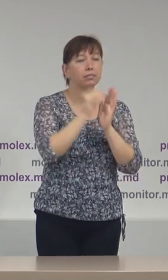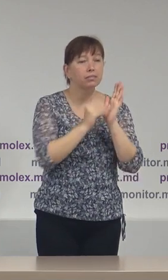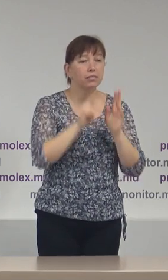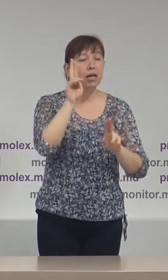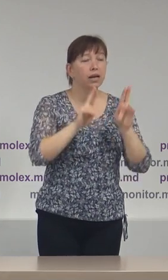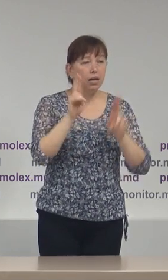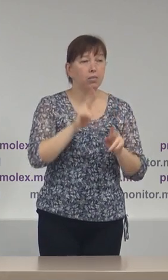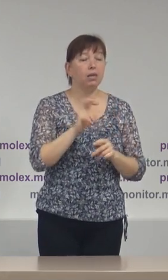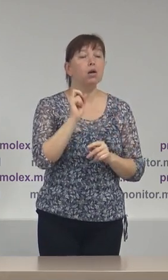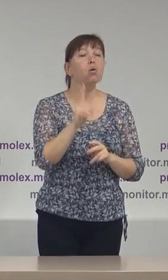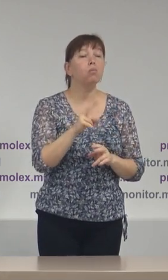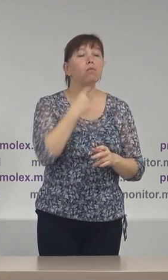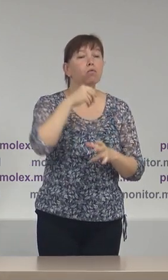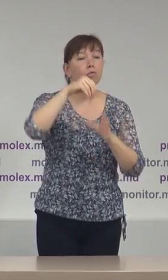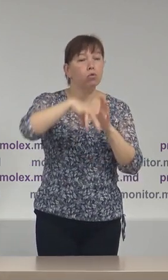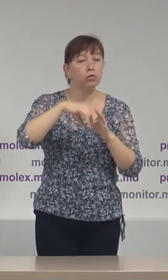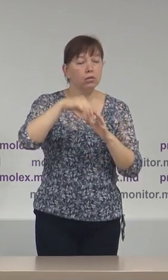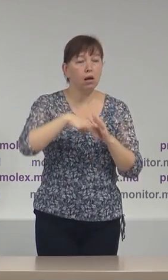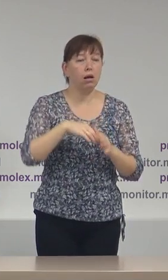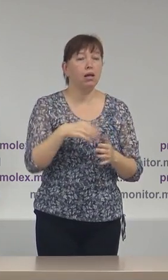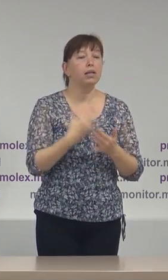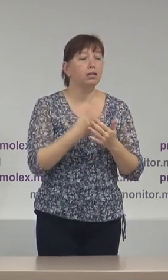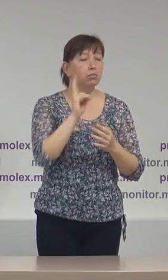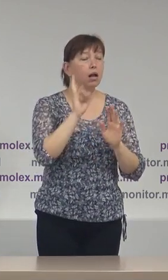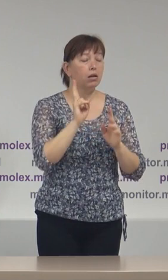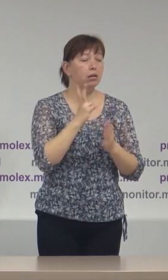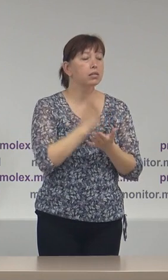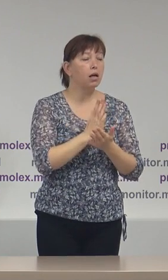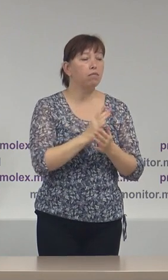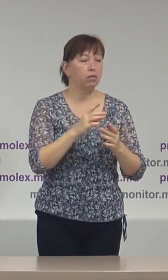vota categoriile de persoane care se află în autoizolare.